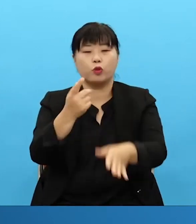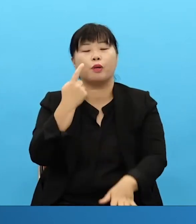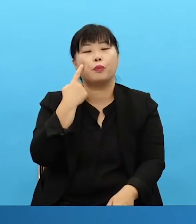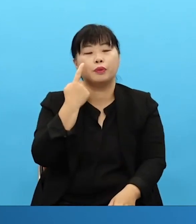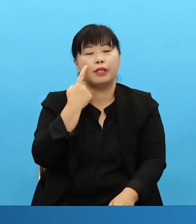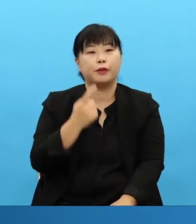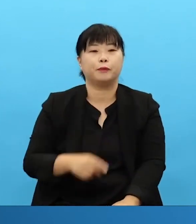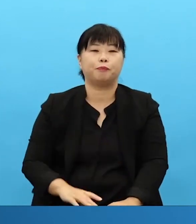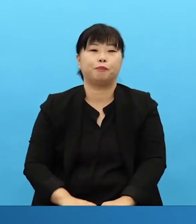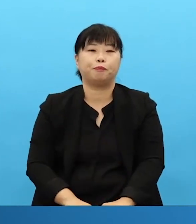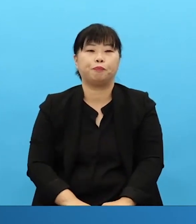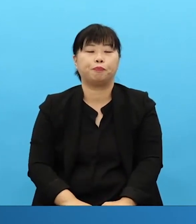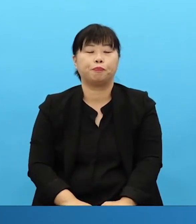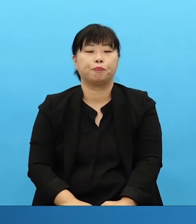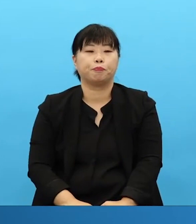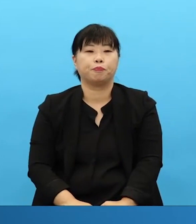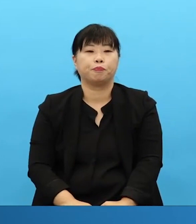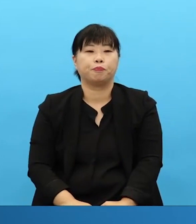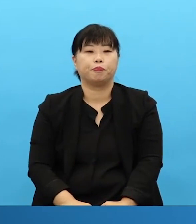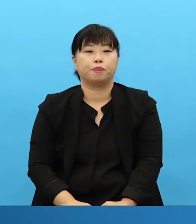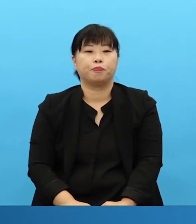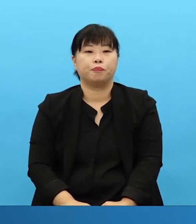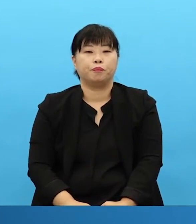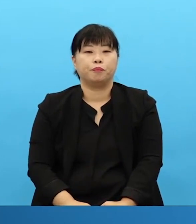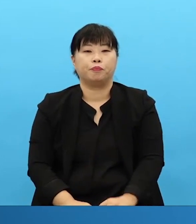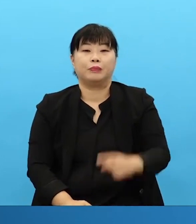이게 사실은 오늘 1강 2강 다 포함된 거죠. 거죠.